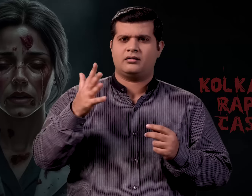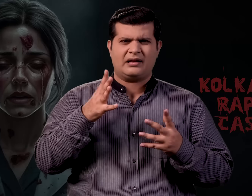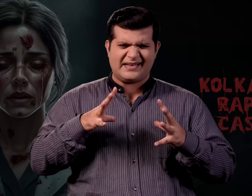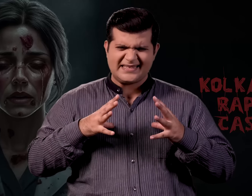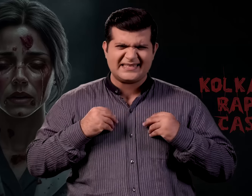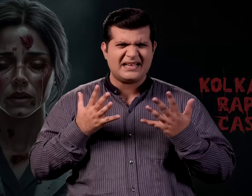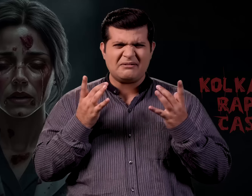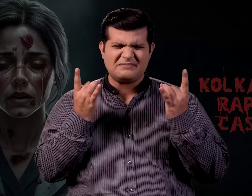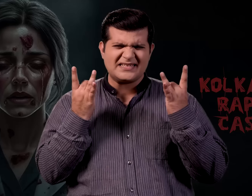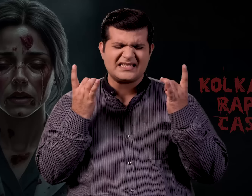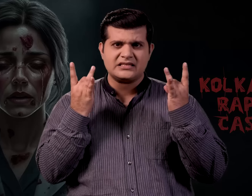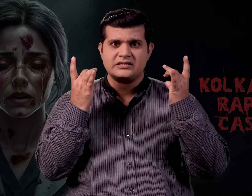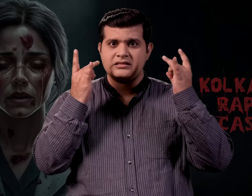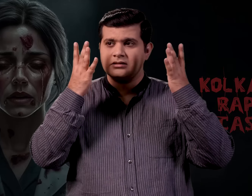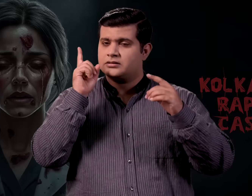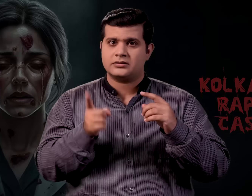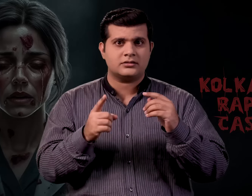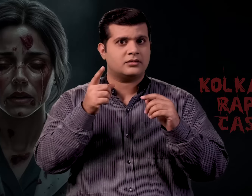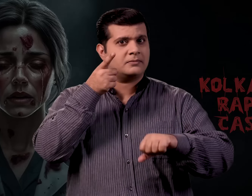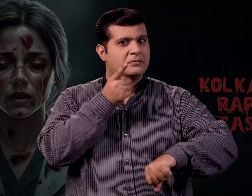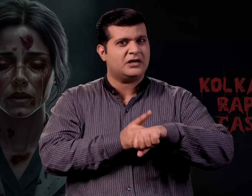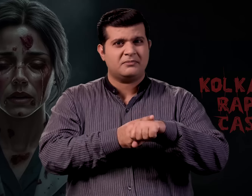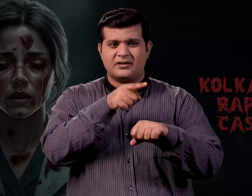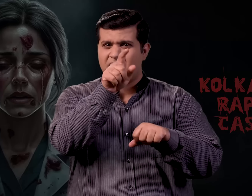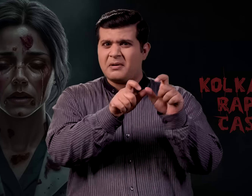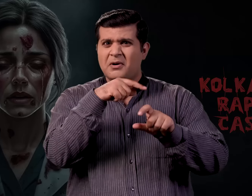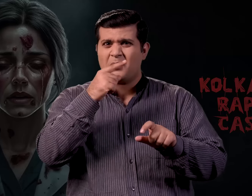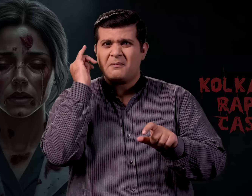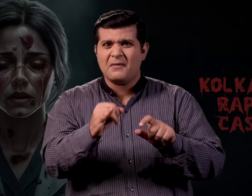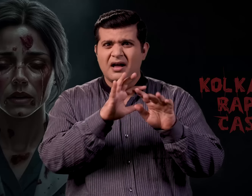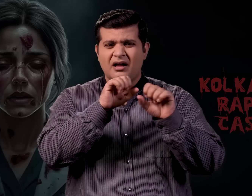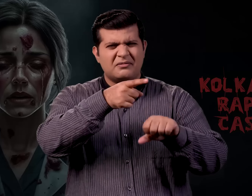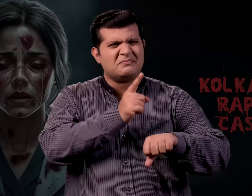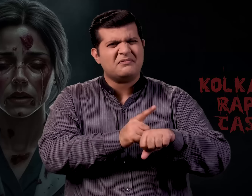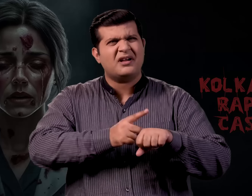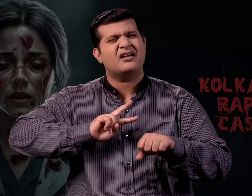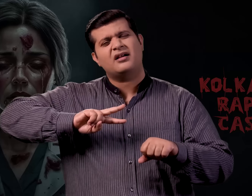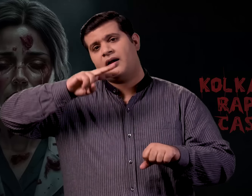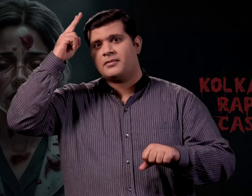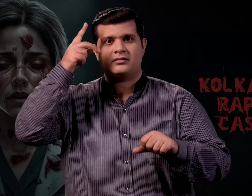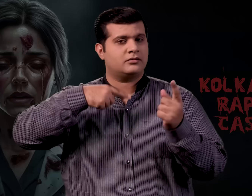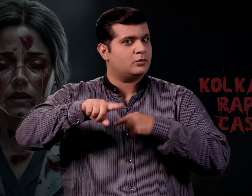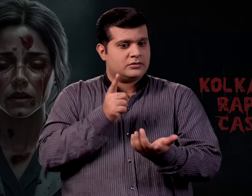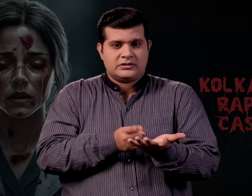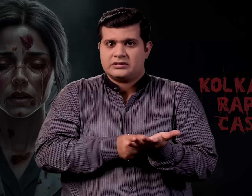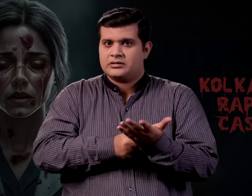इस मामले को जाने नहीं दे रहे हैं गुस्से में हैं और बलातकारियों के लिए कड़ी सजा की मांग कर रहे हैं